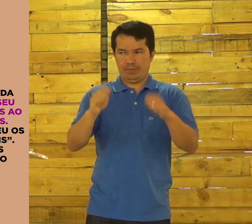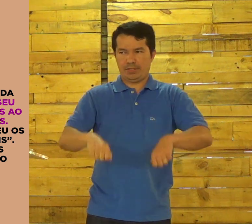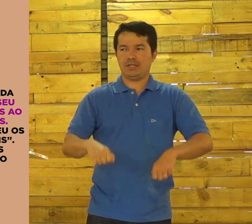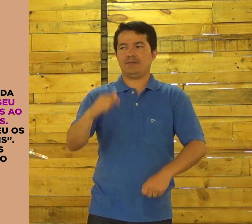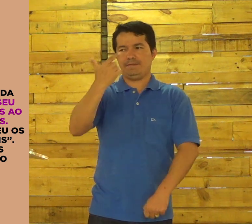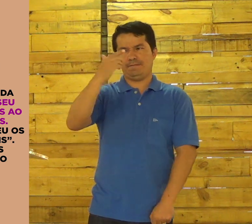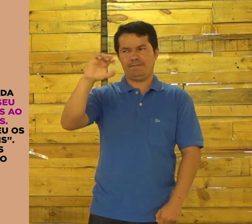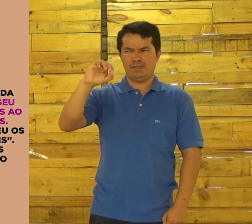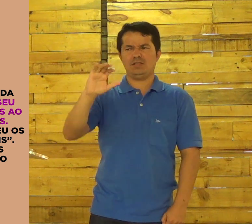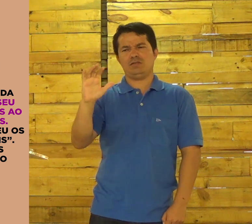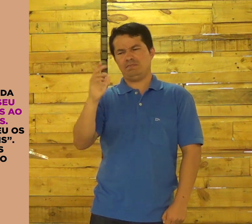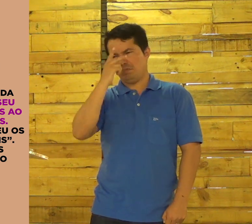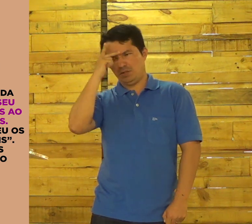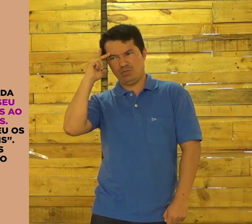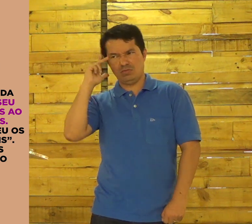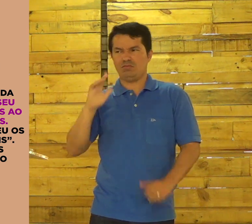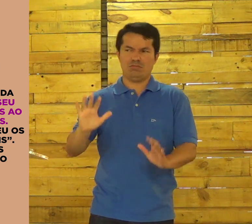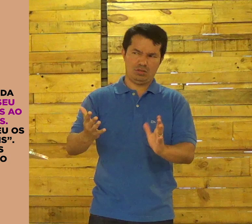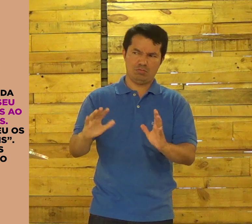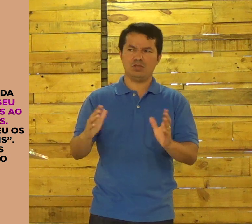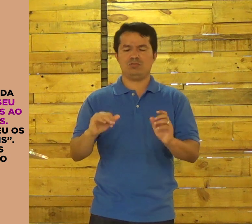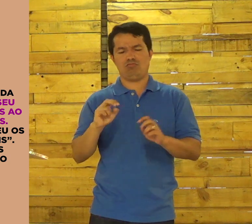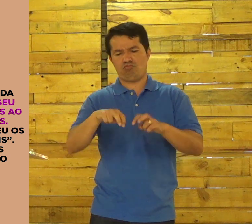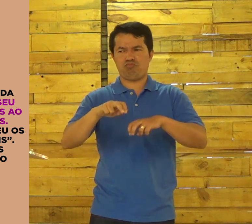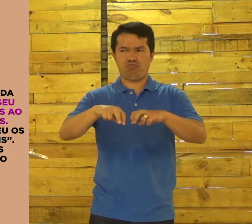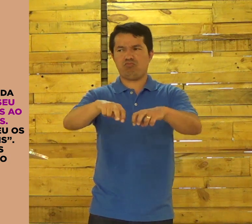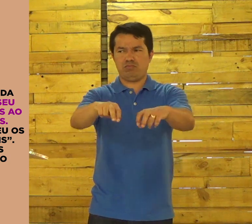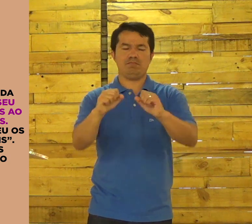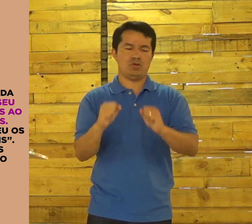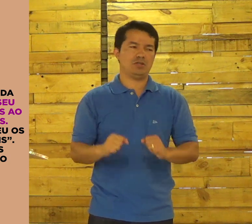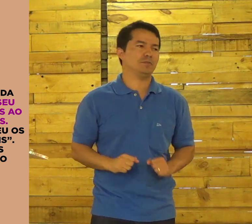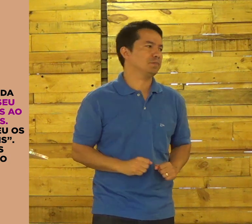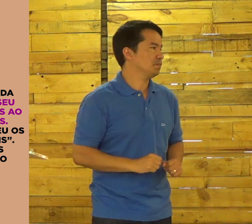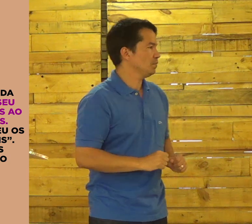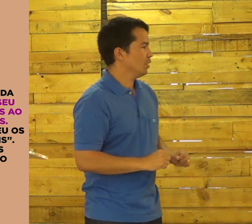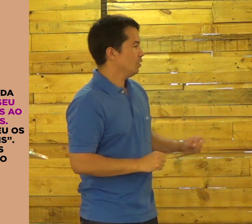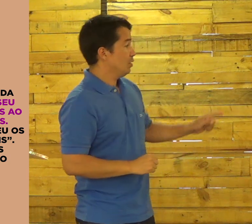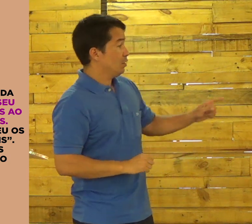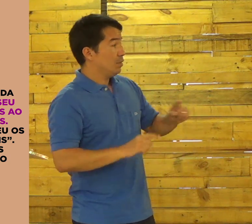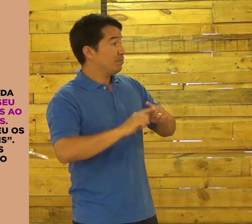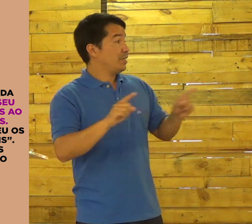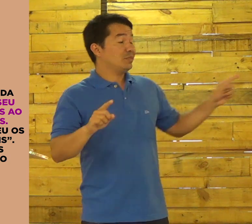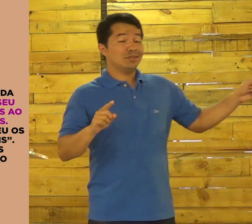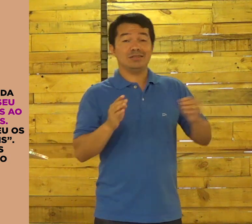É. Precisava de muitas pessoas lá para carregar.